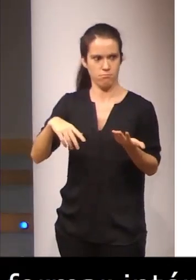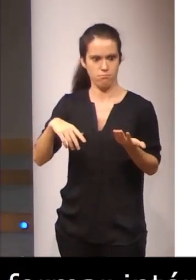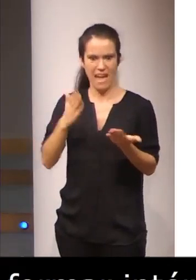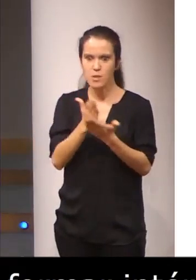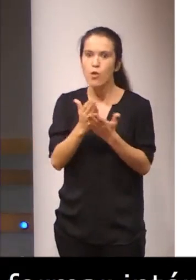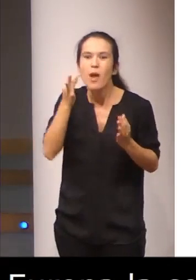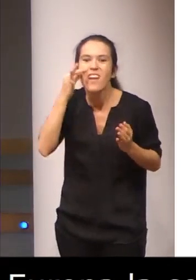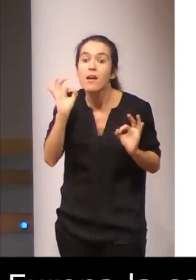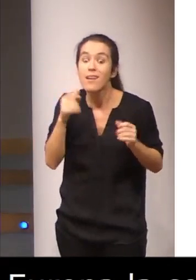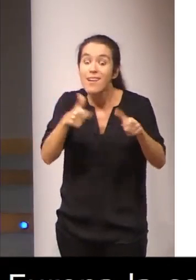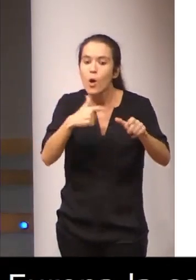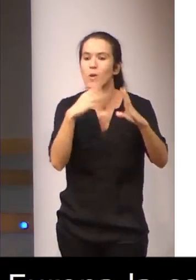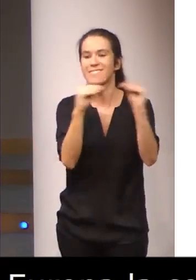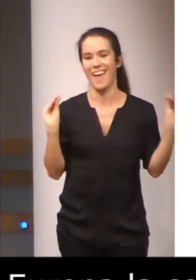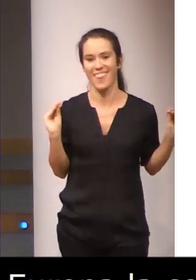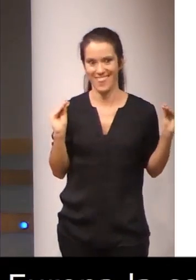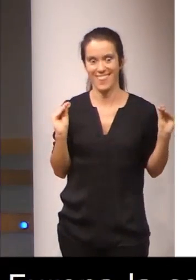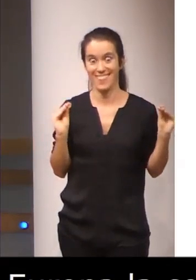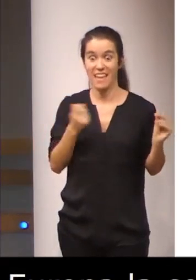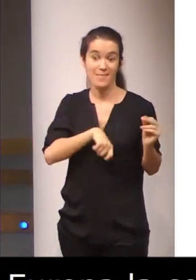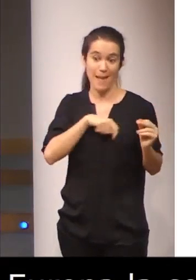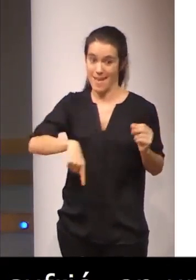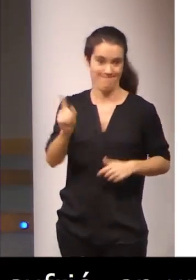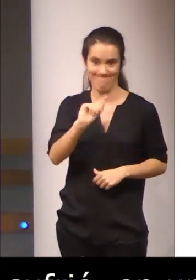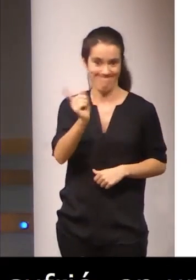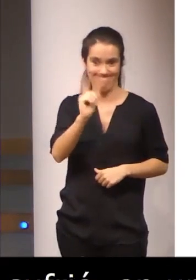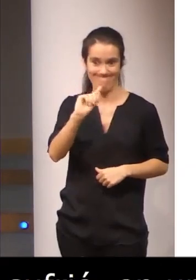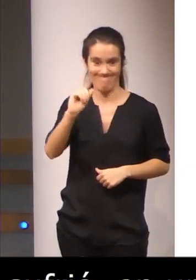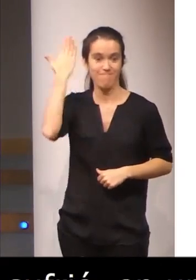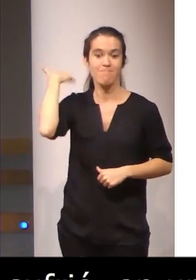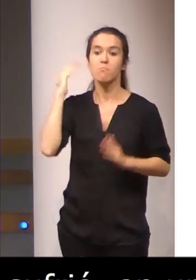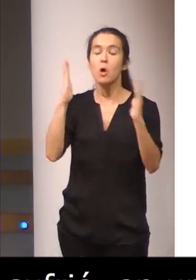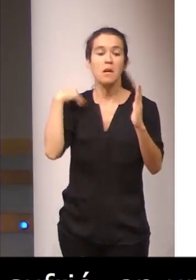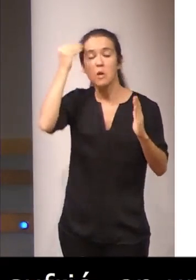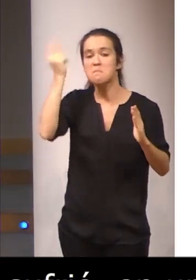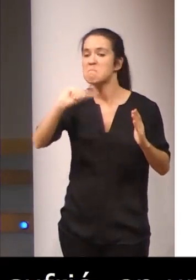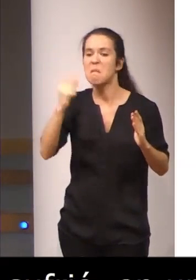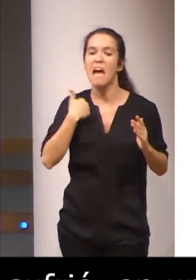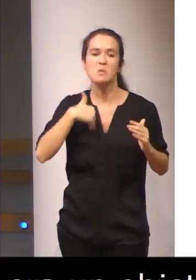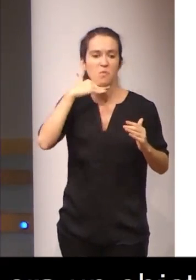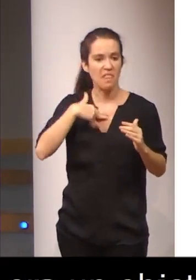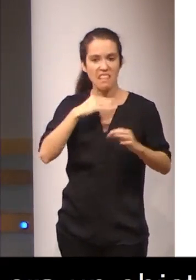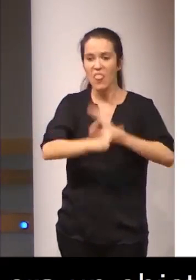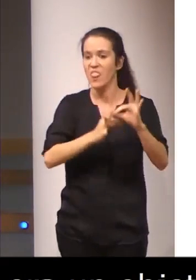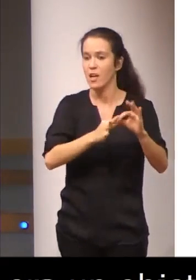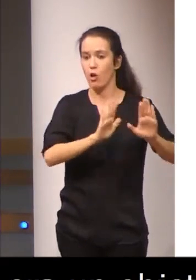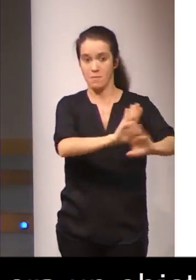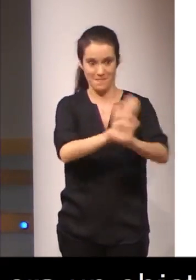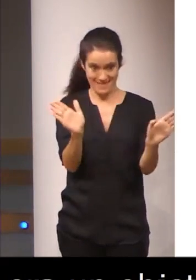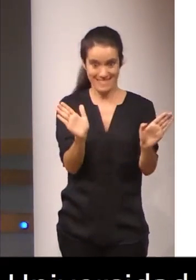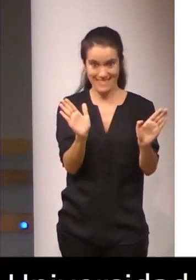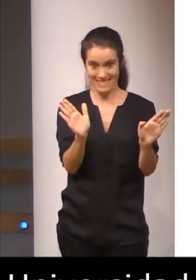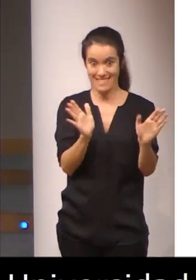en las universidades. Sin embargo, en España, pues no hemos tenido esas consideraciones. Hasta el punto de que el